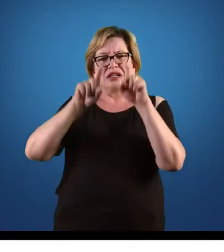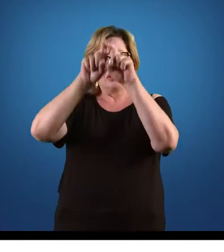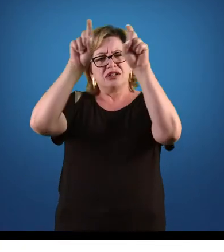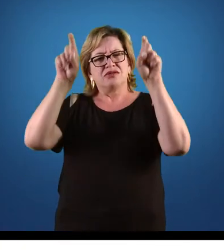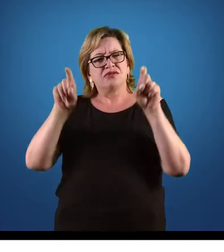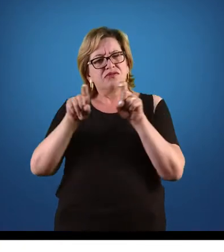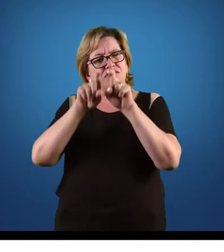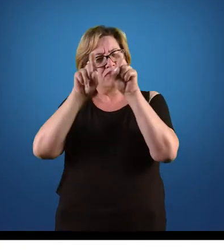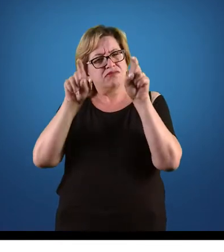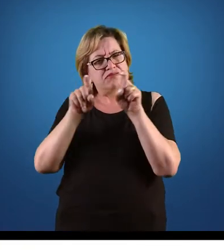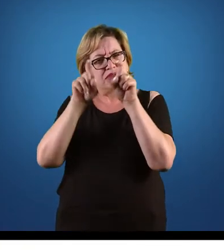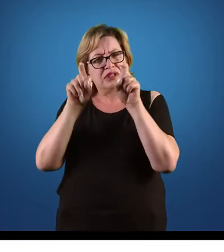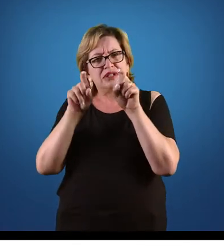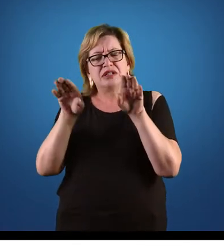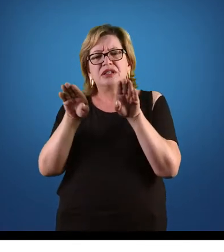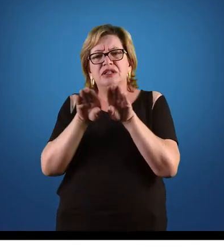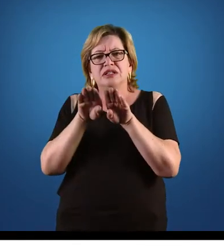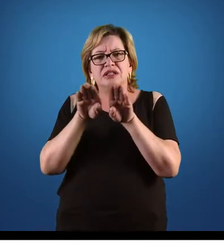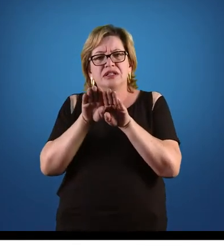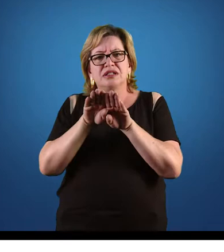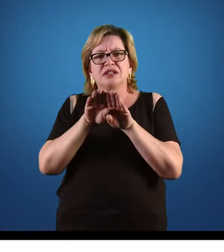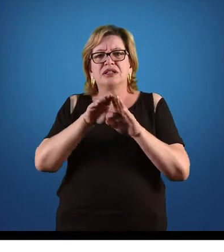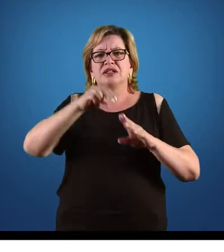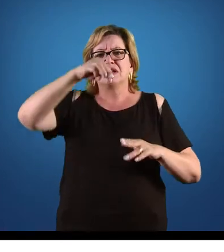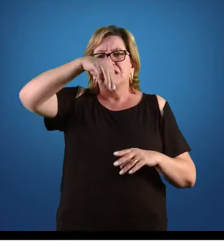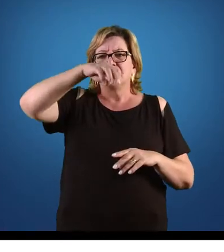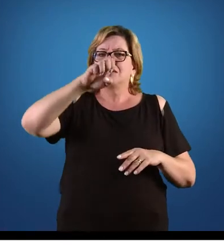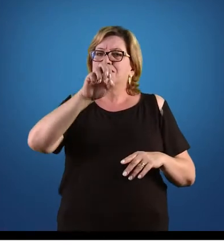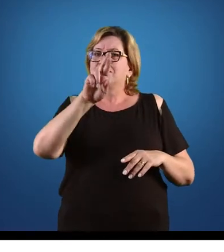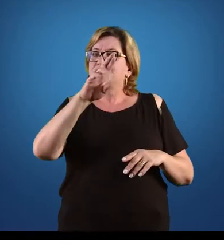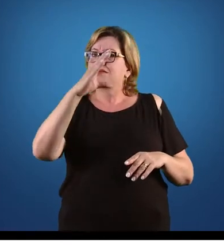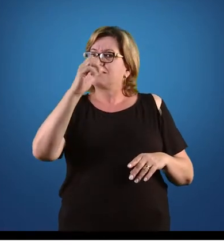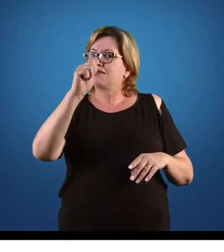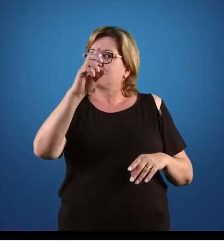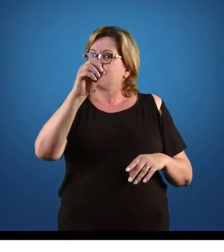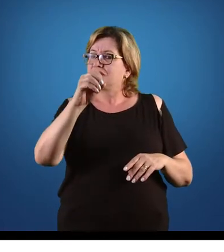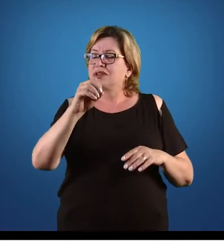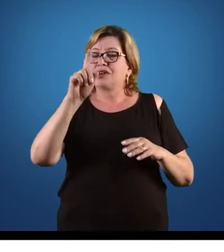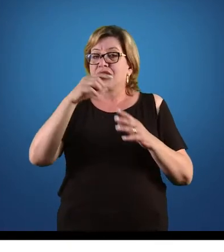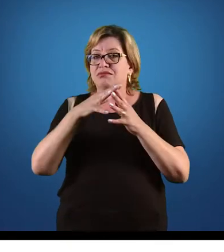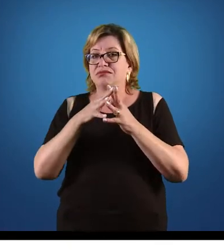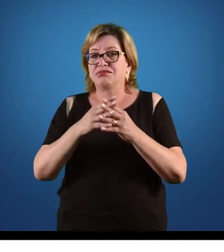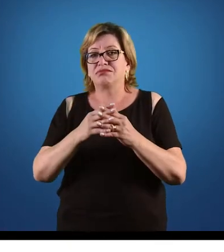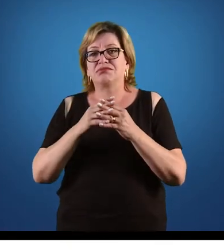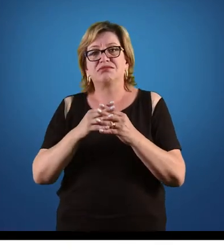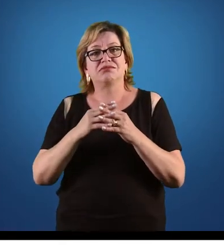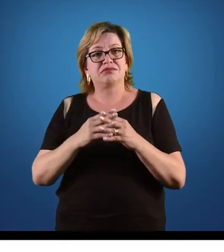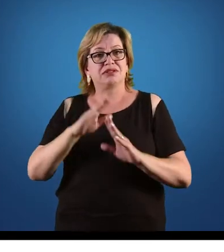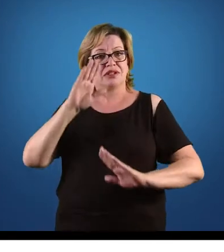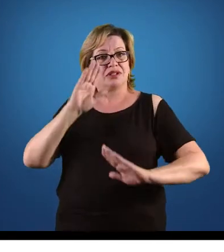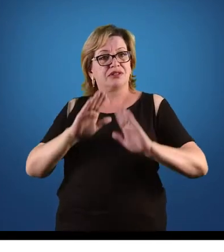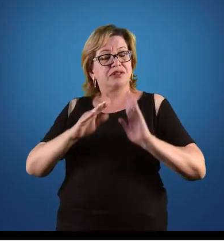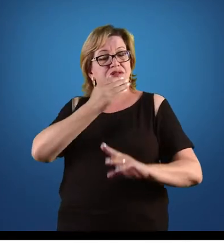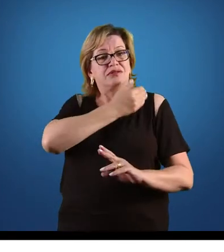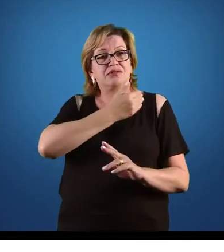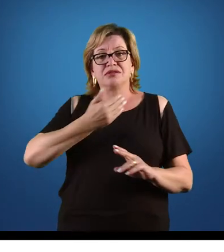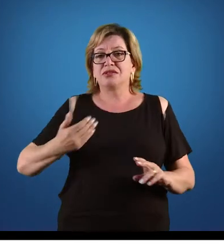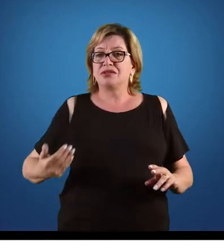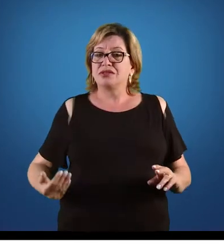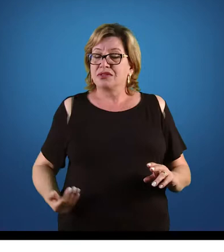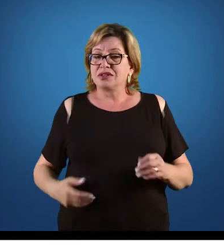teleinformática, os mercados são muito complexos. Então, o Estado precisa